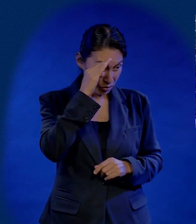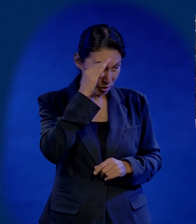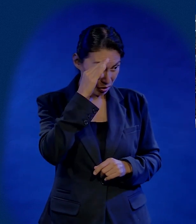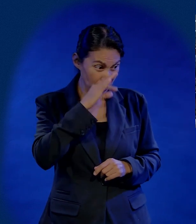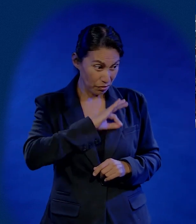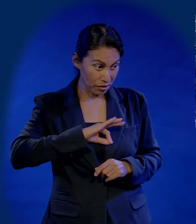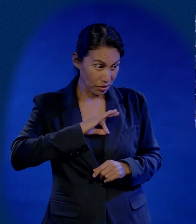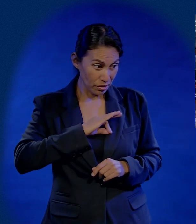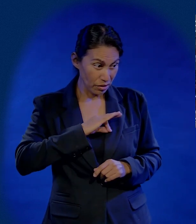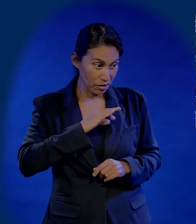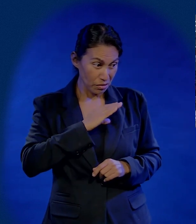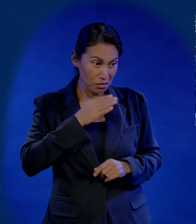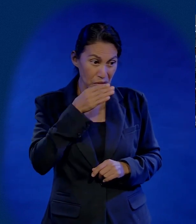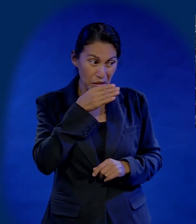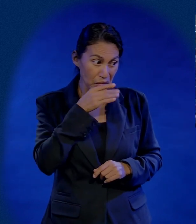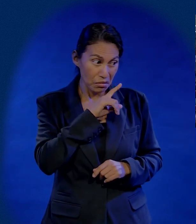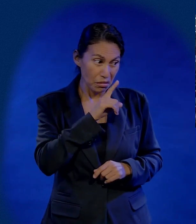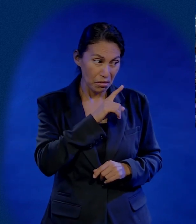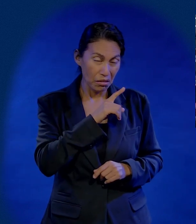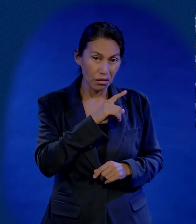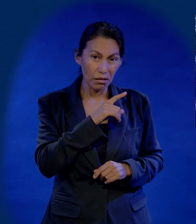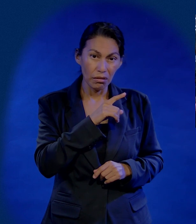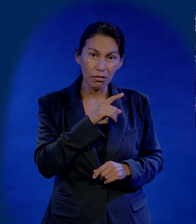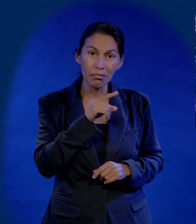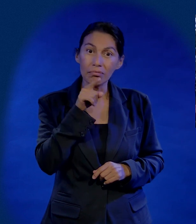pregúntale al de al lado. ¿Habrá cristianos que no son felices?